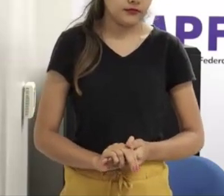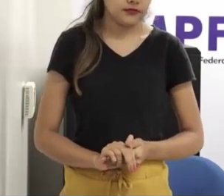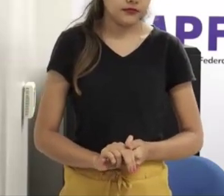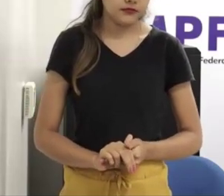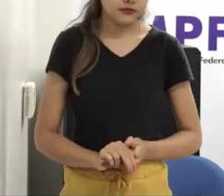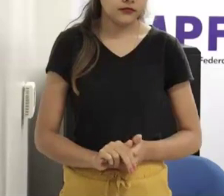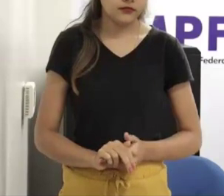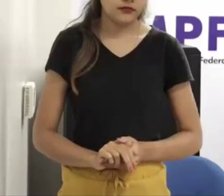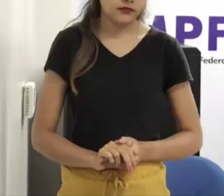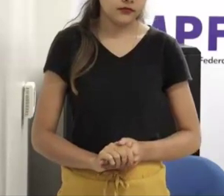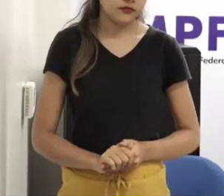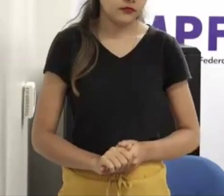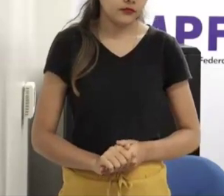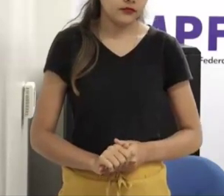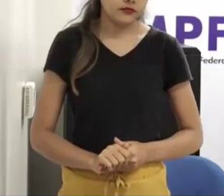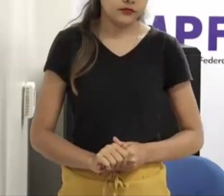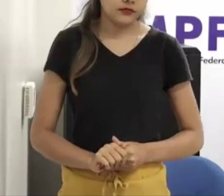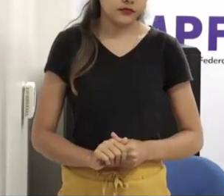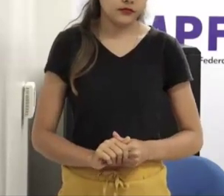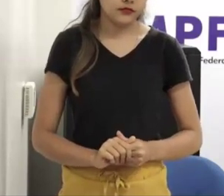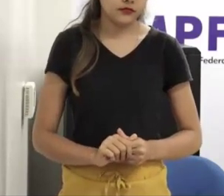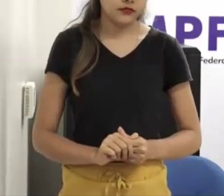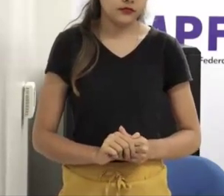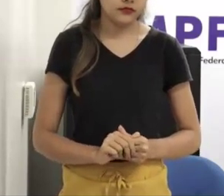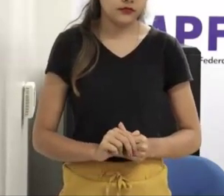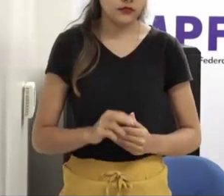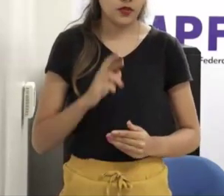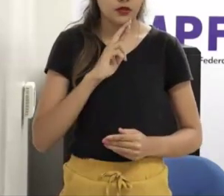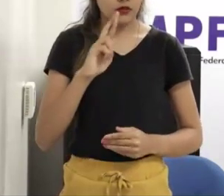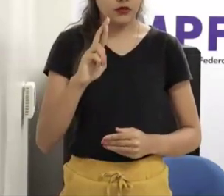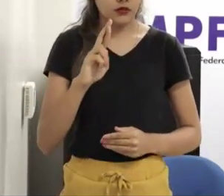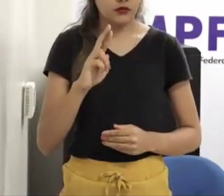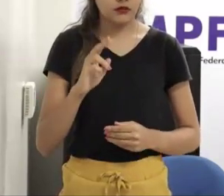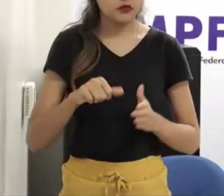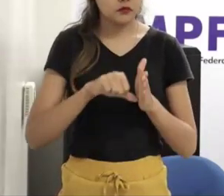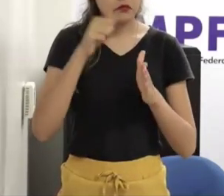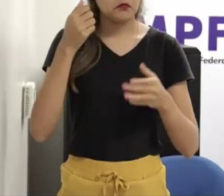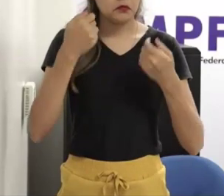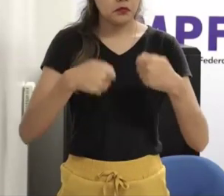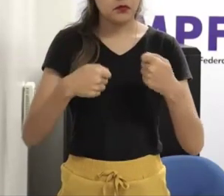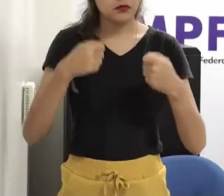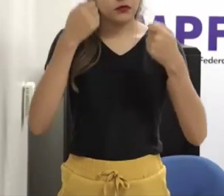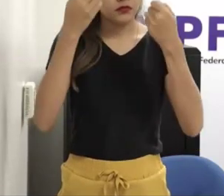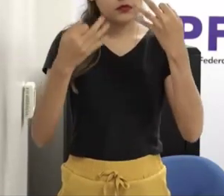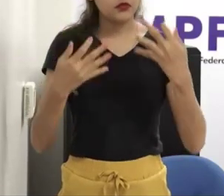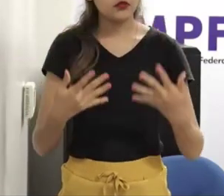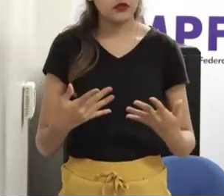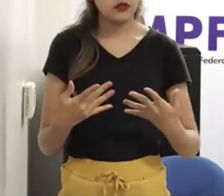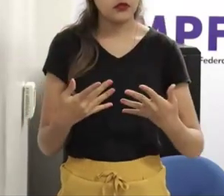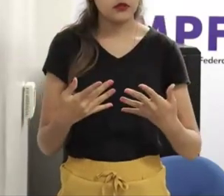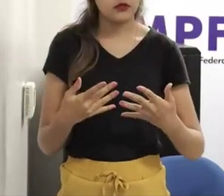a gente entender o contexto, né? Vale a pena a gente entender o contexto, obviamente,